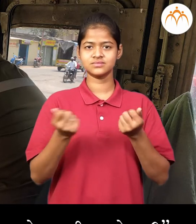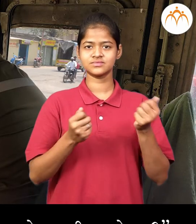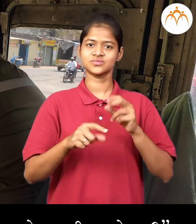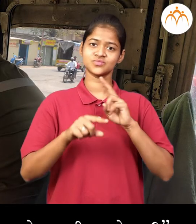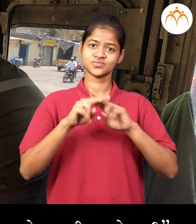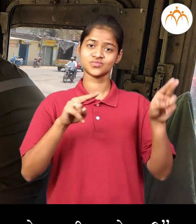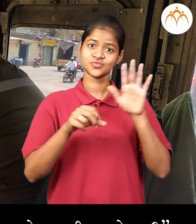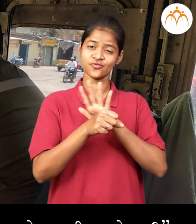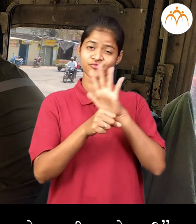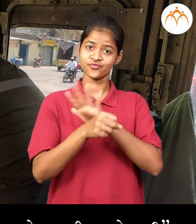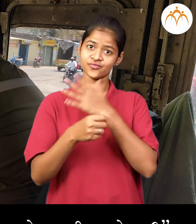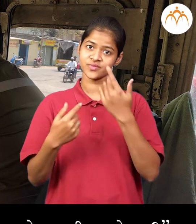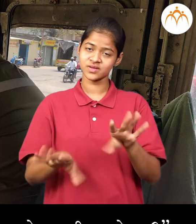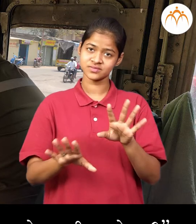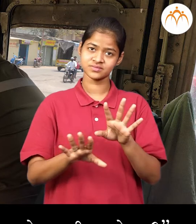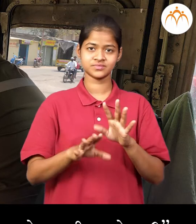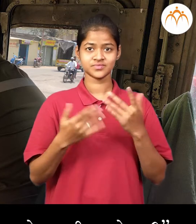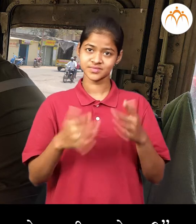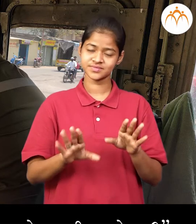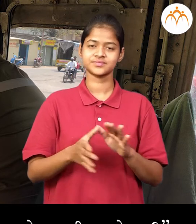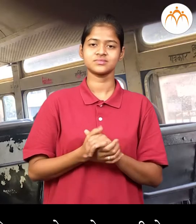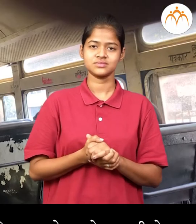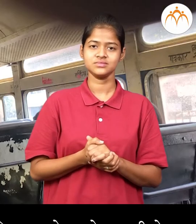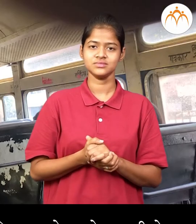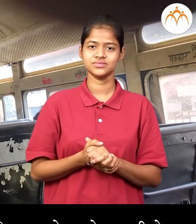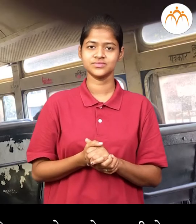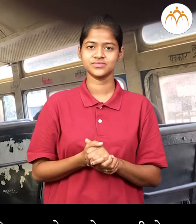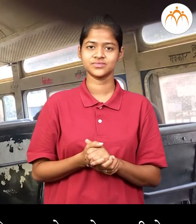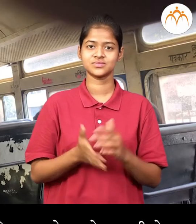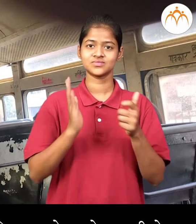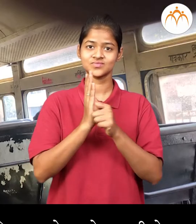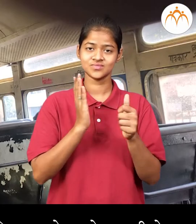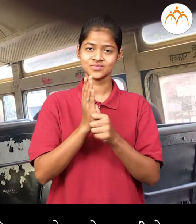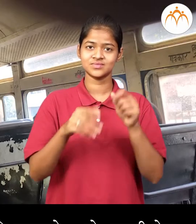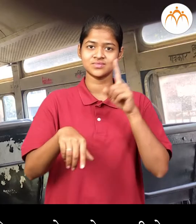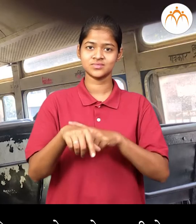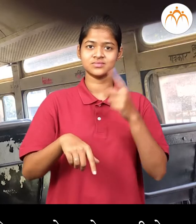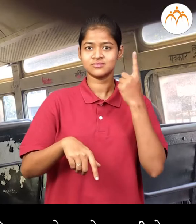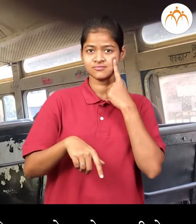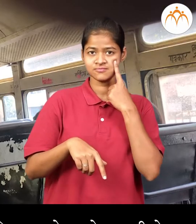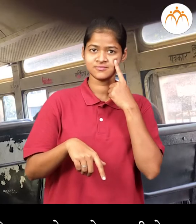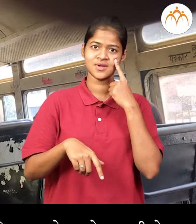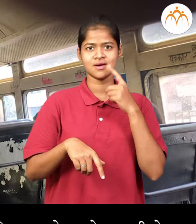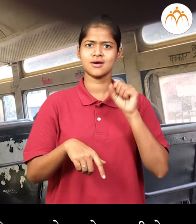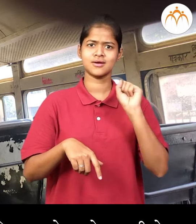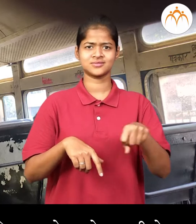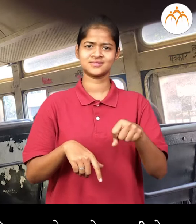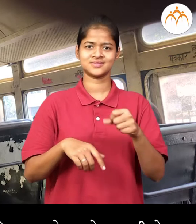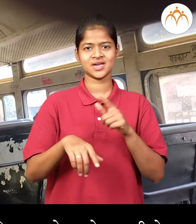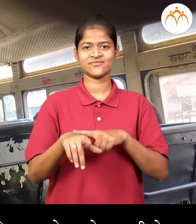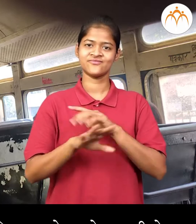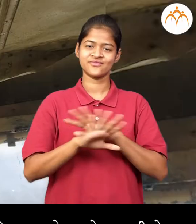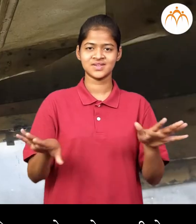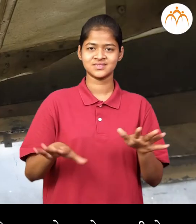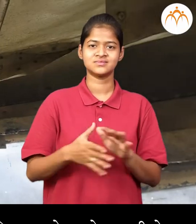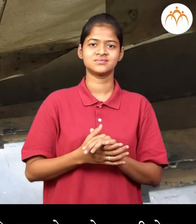सगड़े प्रवासी चड़ले का वाहक काकाननी घड़ाद भगितले आने मनाले हो